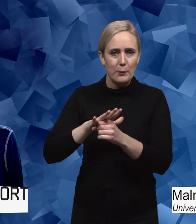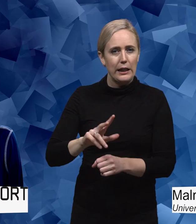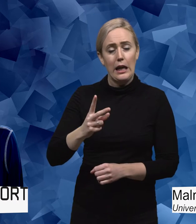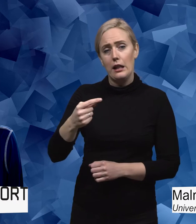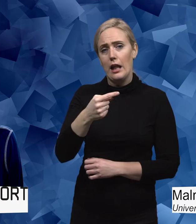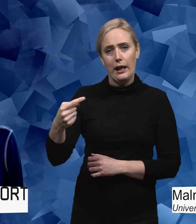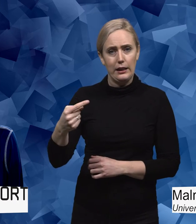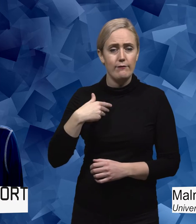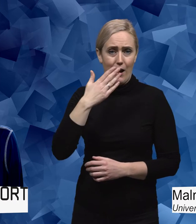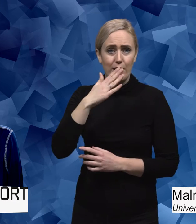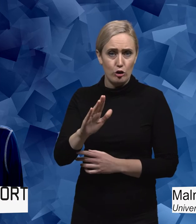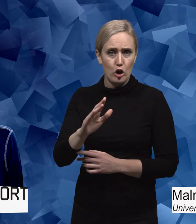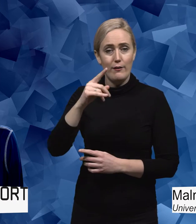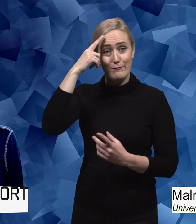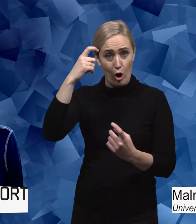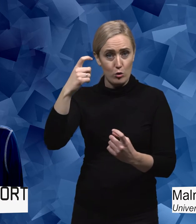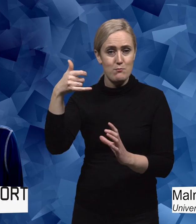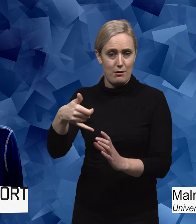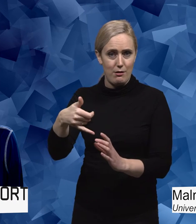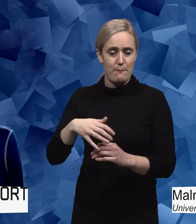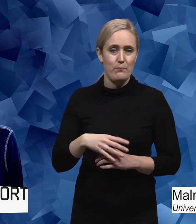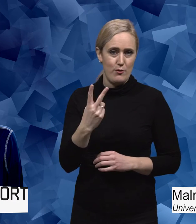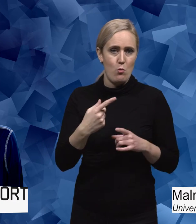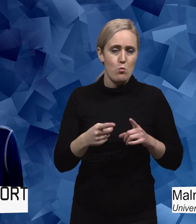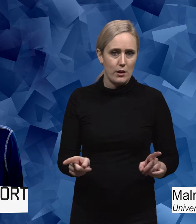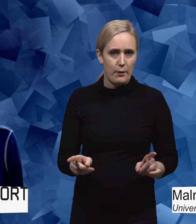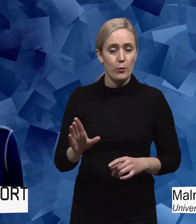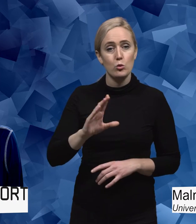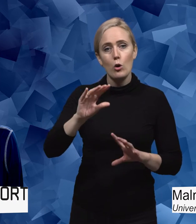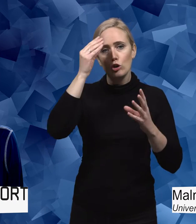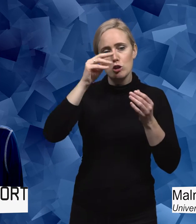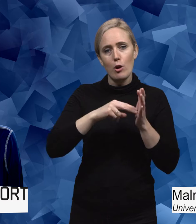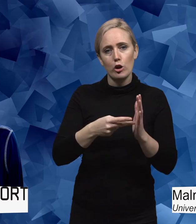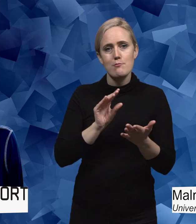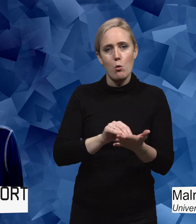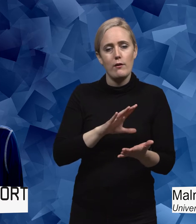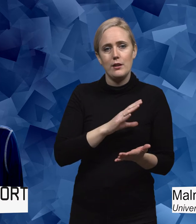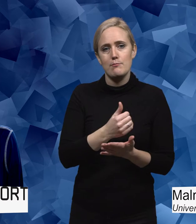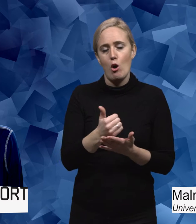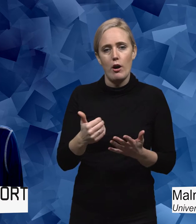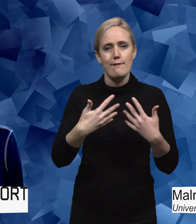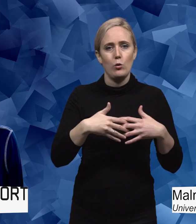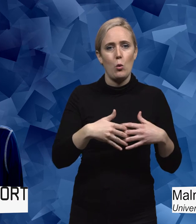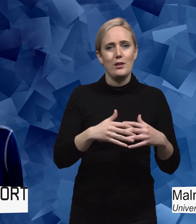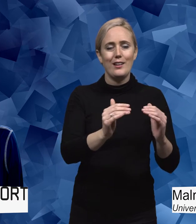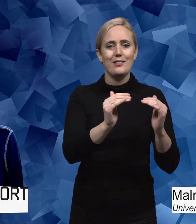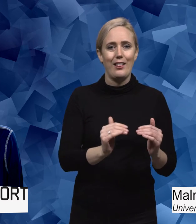negativa attityder eller fördomar. Och i de här kursplanerna nämner man alltså bara funktionsnedsättning. Alltså individens